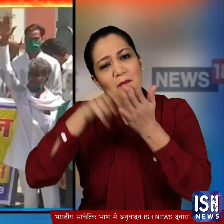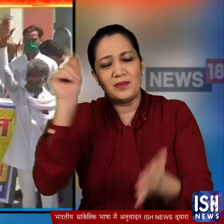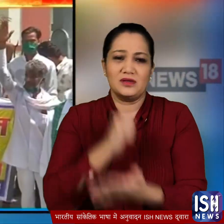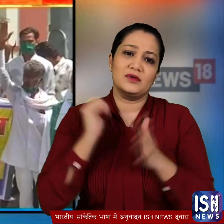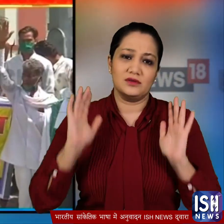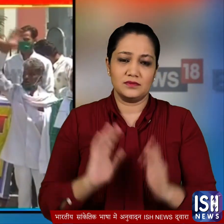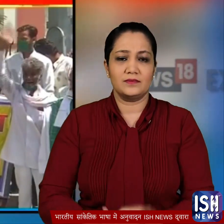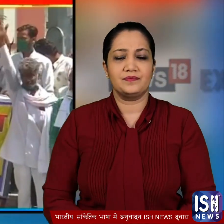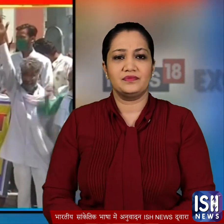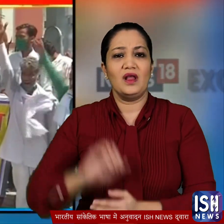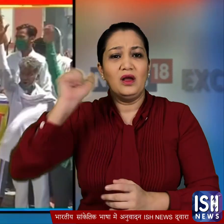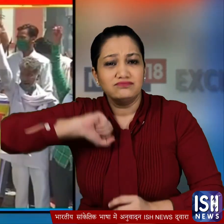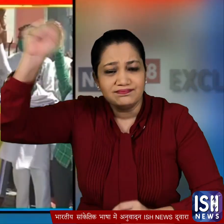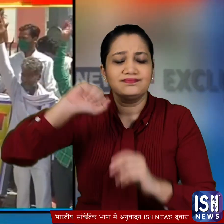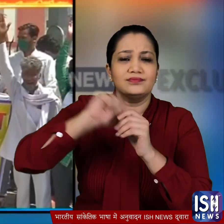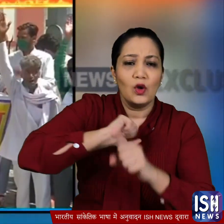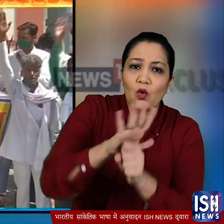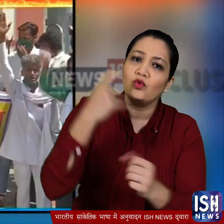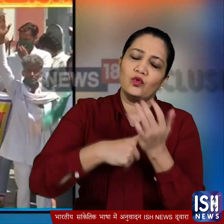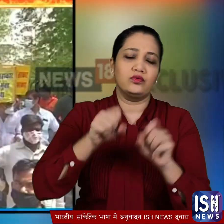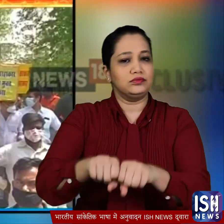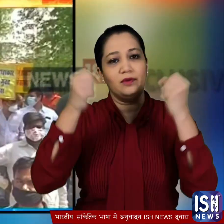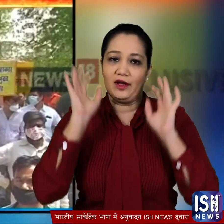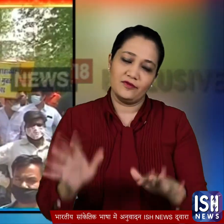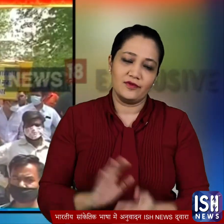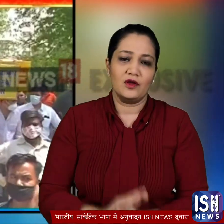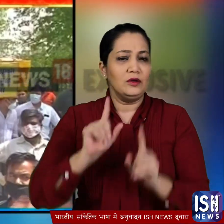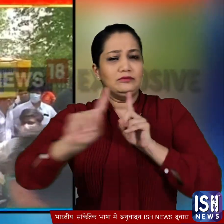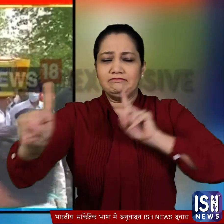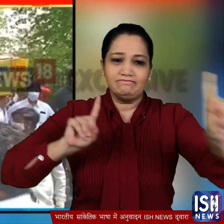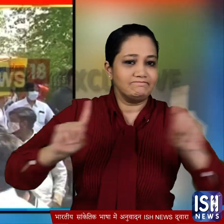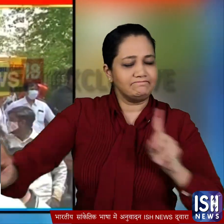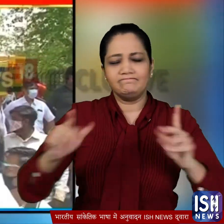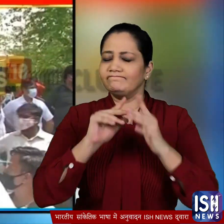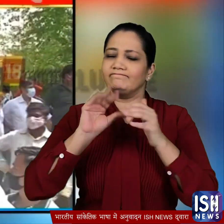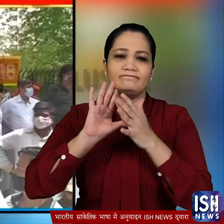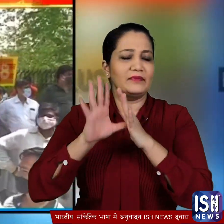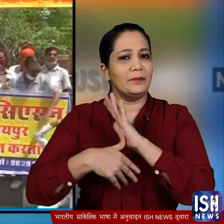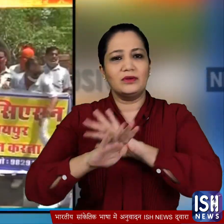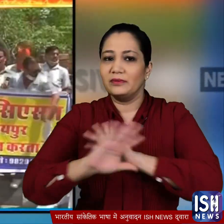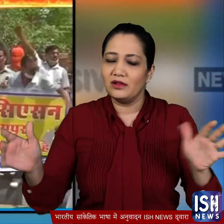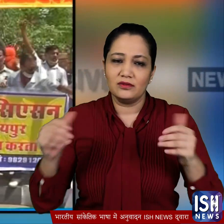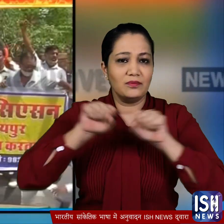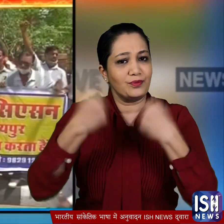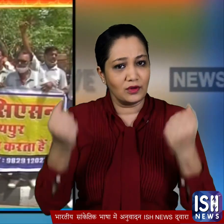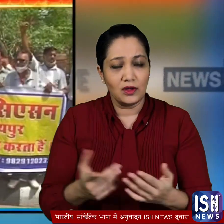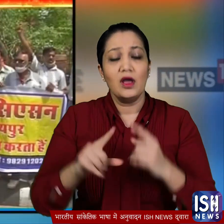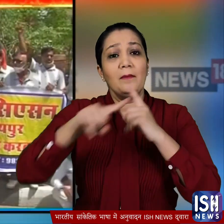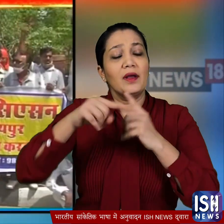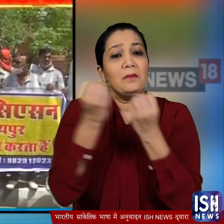हालनकि इस प्रदर्शन के दौरान करोना नियमों के अंदेखी भी हुई सोशल डिस्टेंसिंग के नियम को तो पूरी तरह ताक पर रख दिया गया वहीं कई लोग बिना मासके भी दिखाई दिये